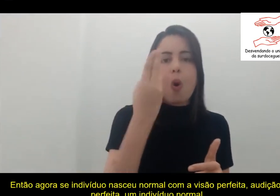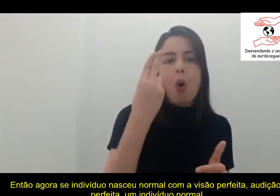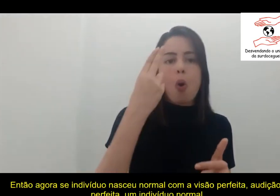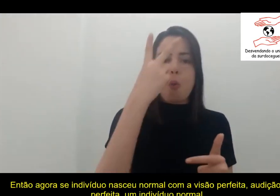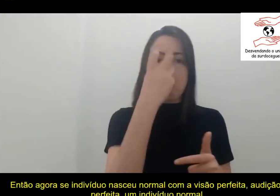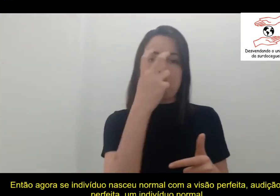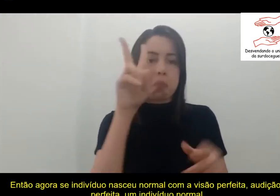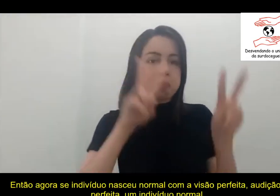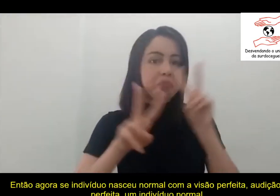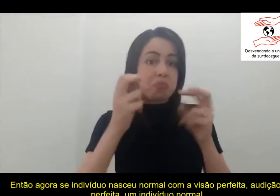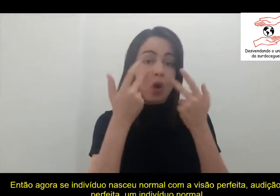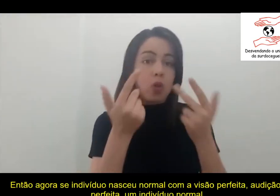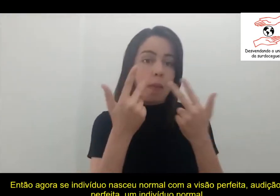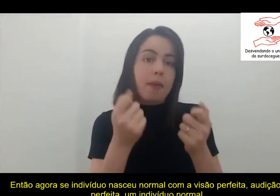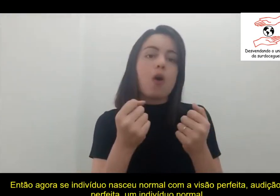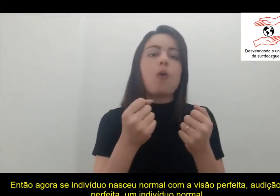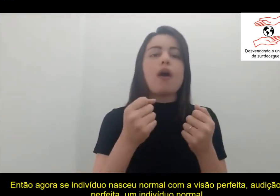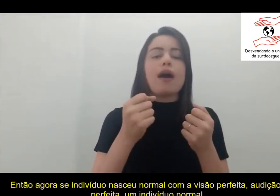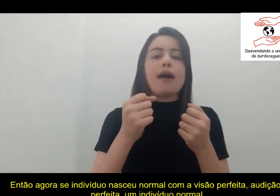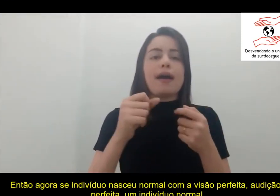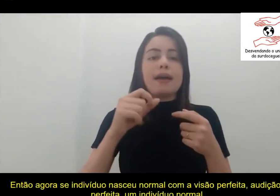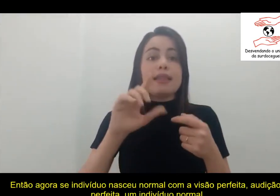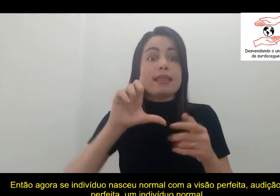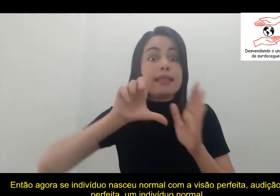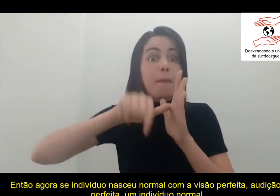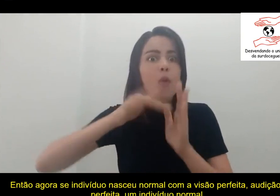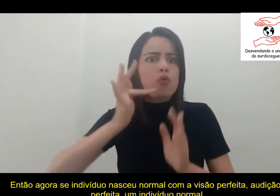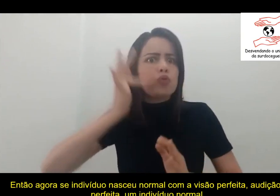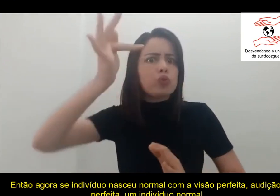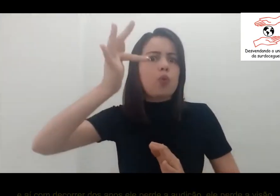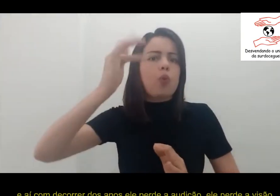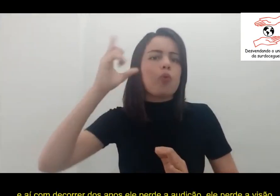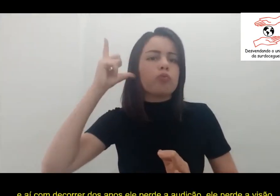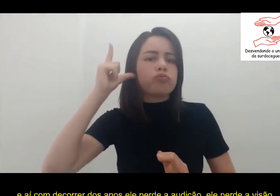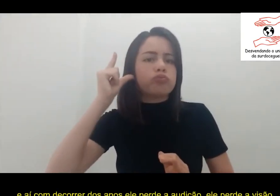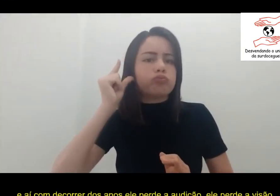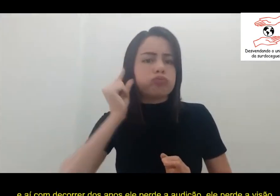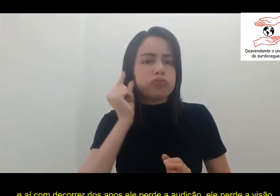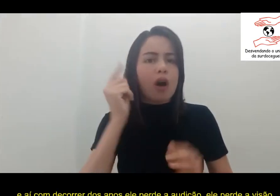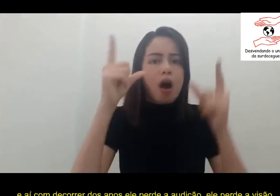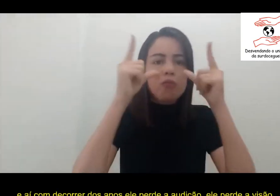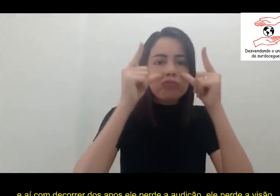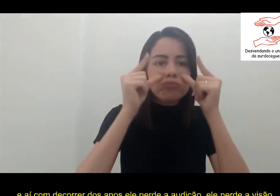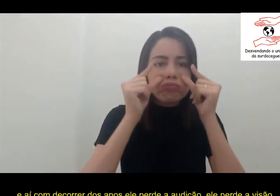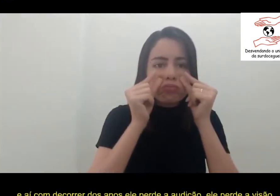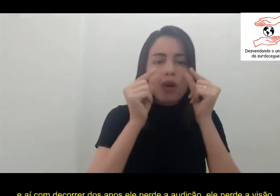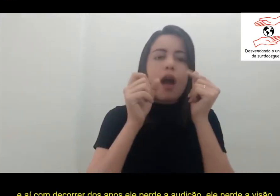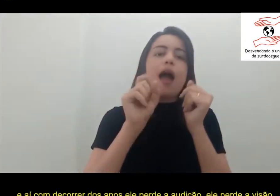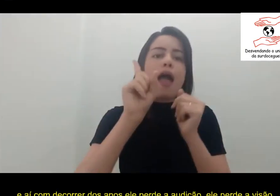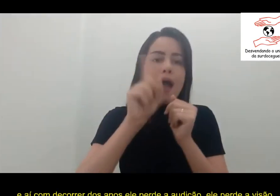perfeita, né? O indivíduo normal. E aí, com o decorrer dos anos, ele perde a audição, ele perde a